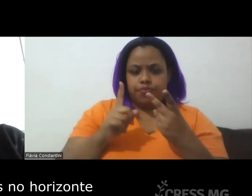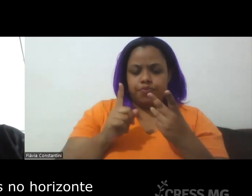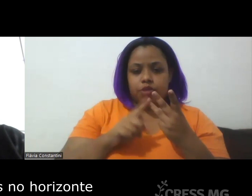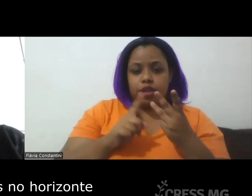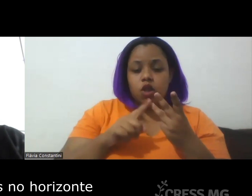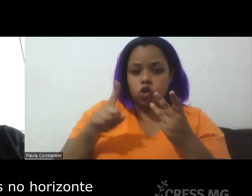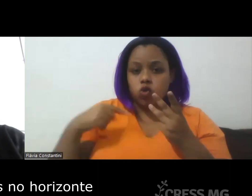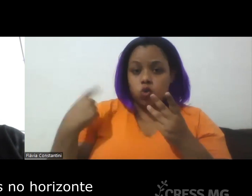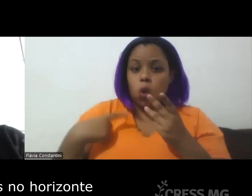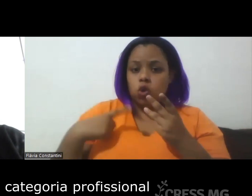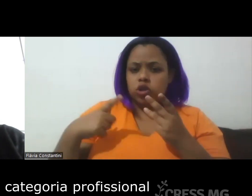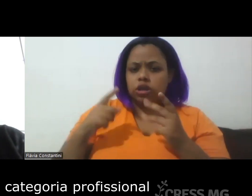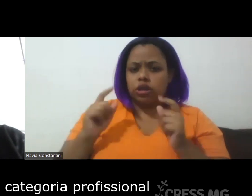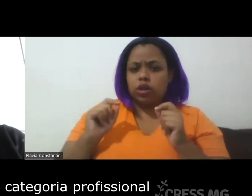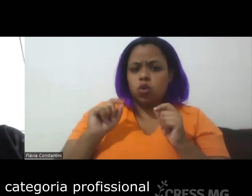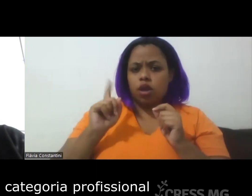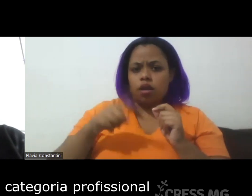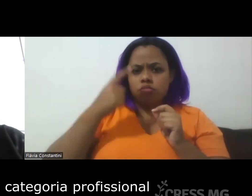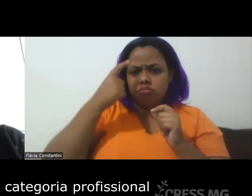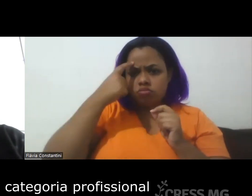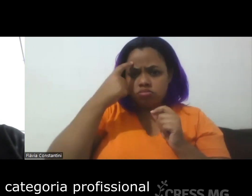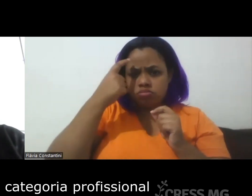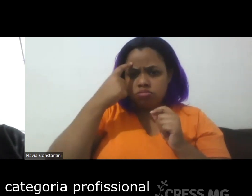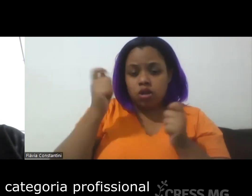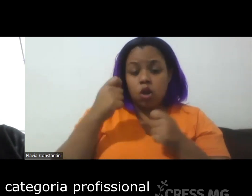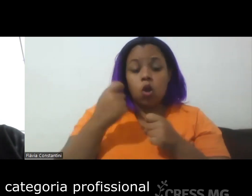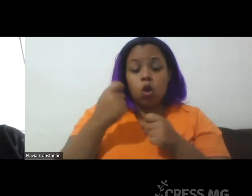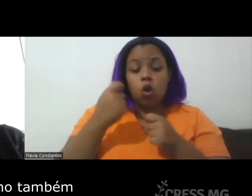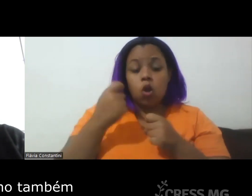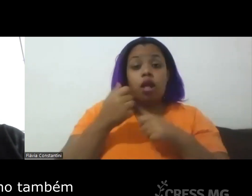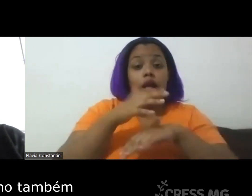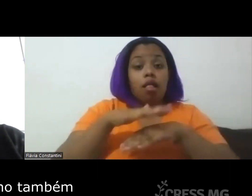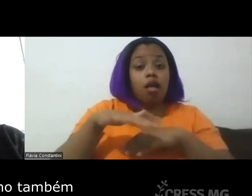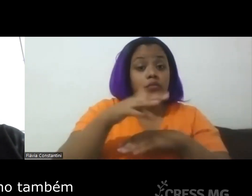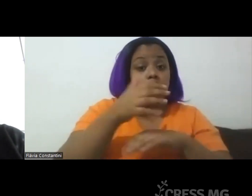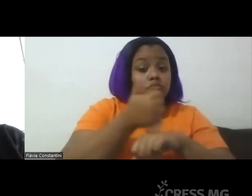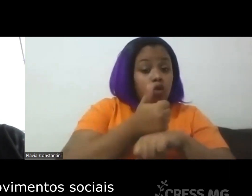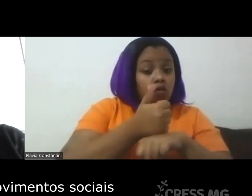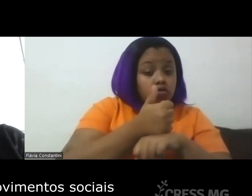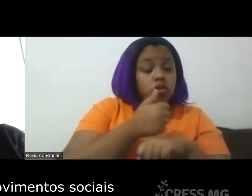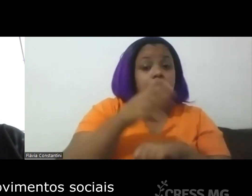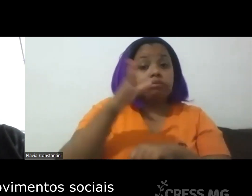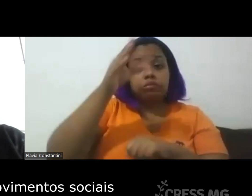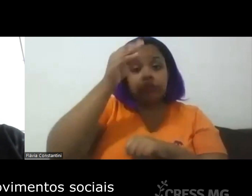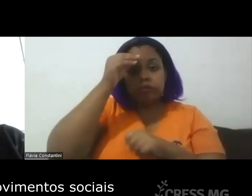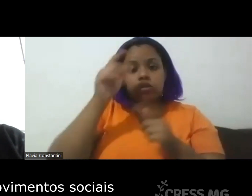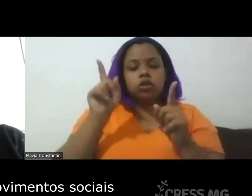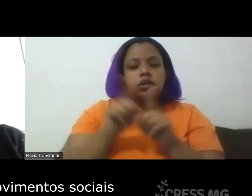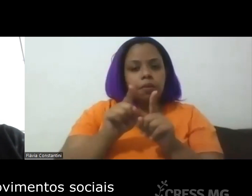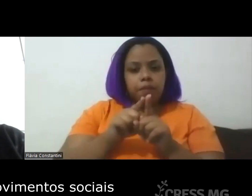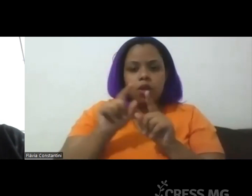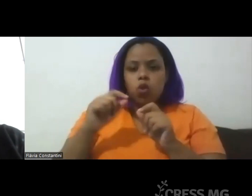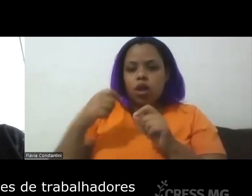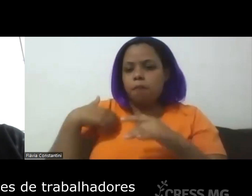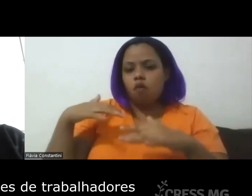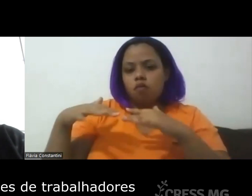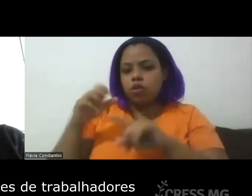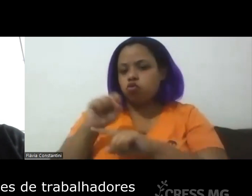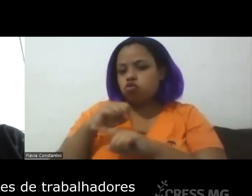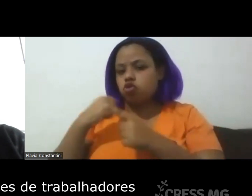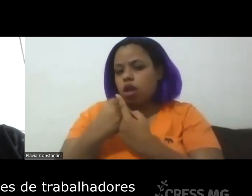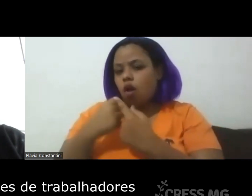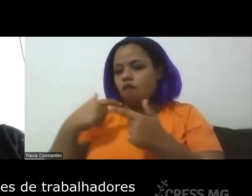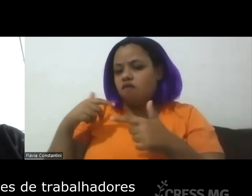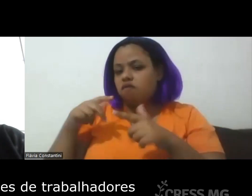temos no horizonte tanto da nossa categoria profissional, como também vários movimentos sociais e